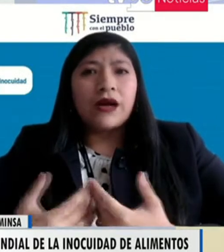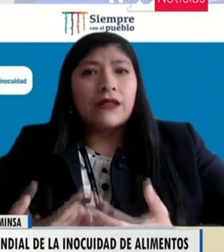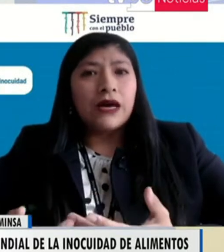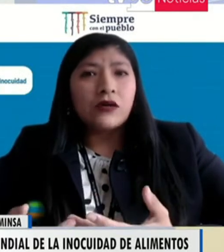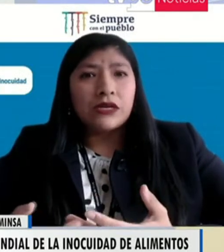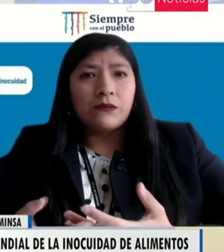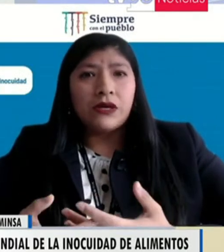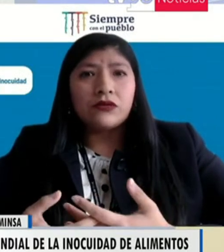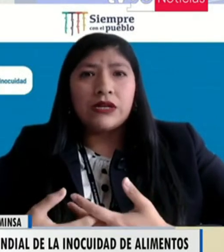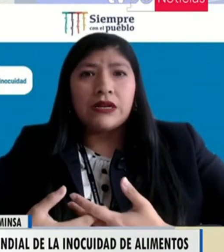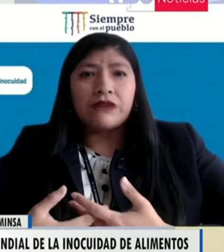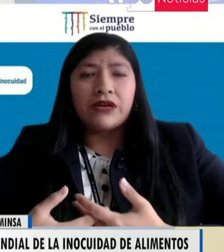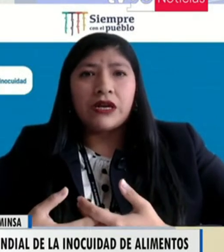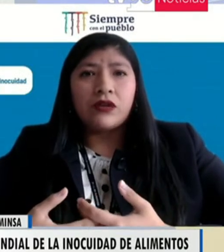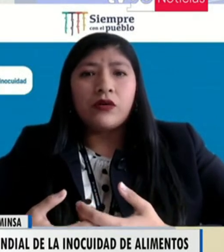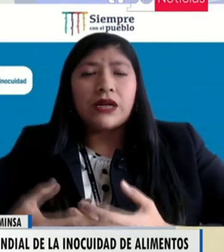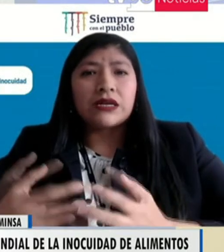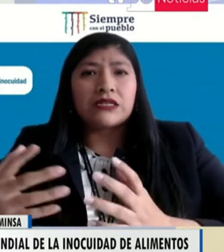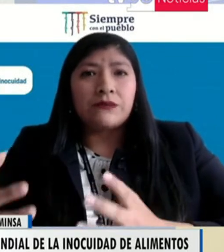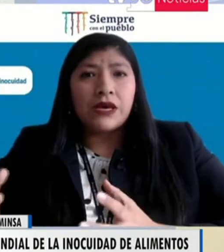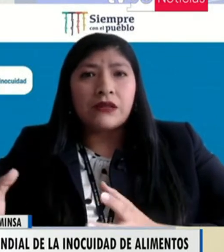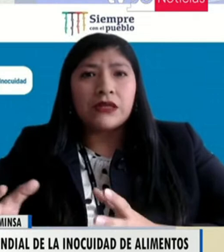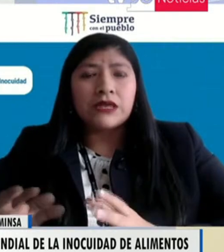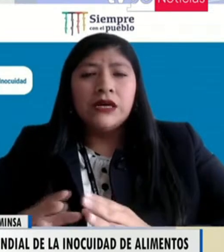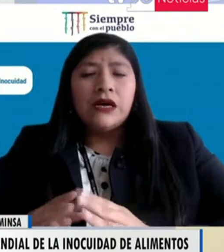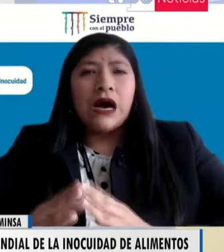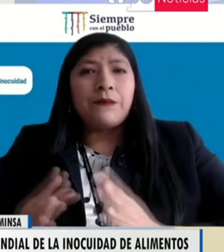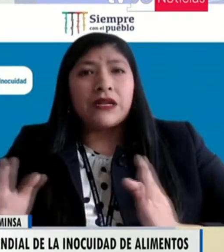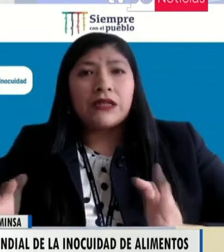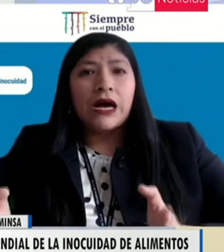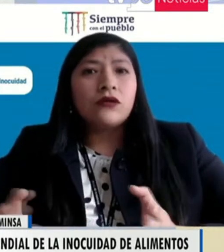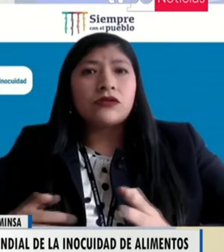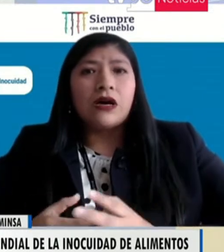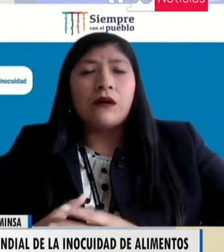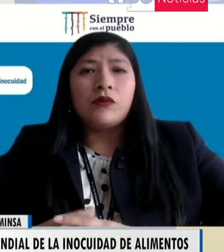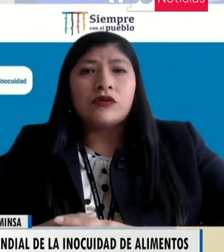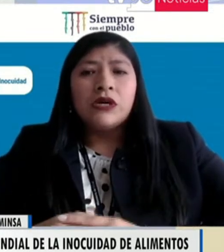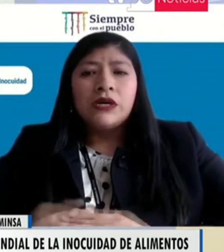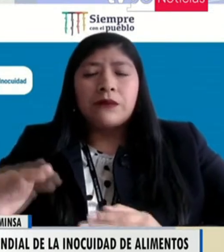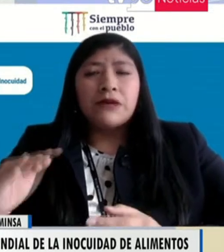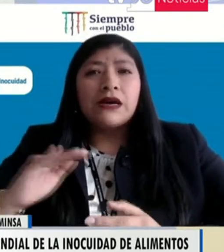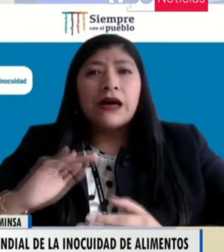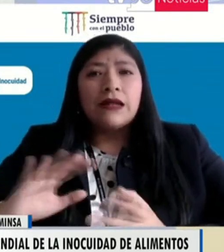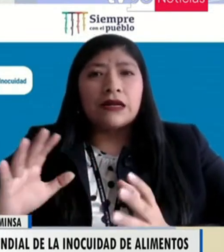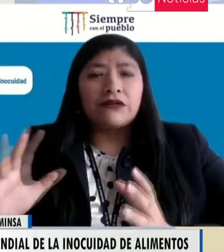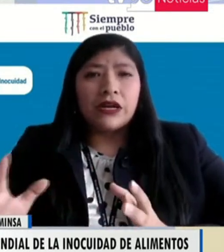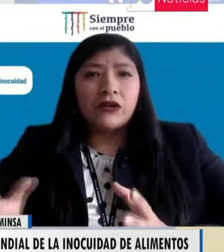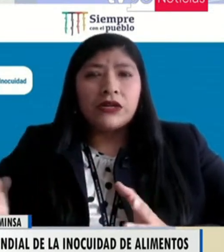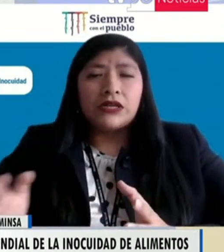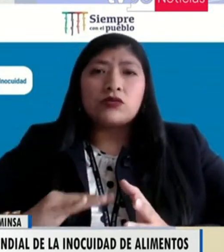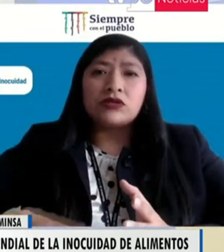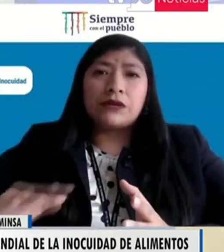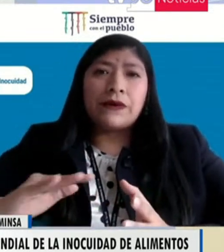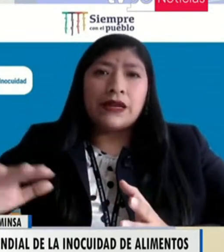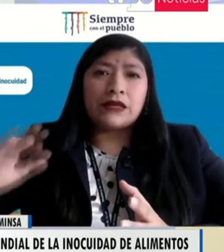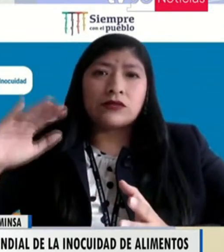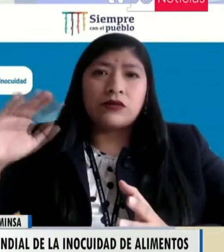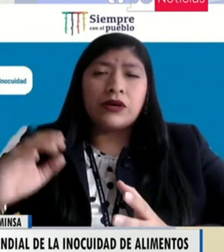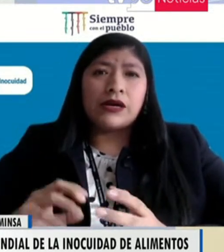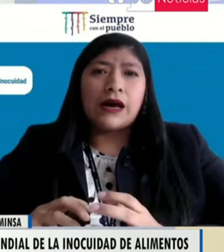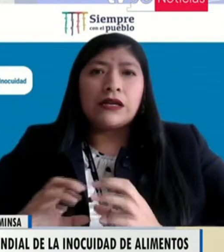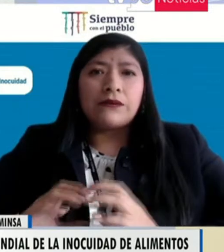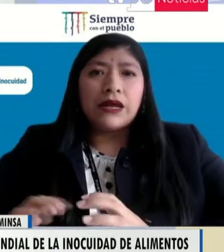guardar los alimentos en la refrigeradora, en recipientes apartados, ambos. También la refrigeradora tiene sus